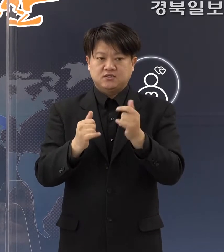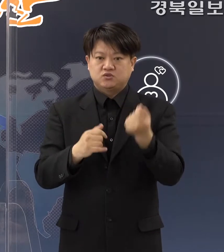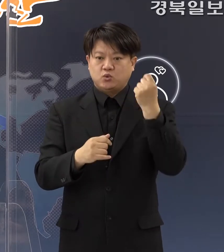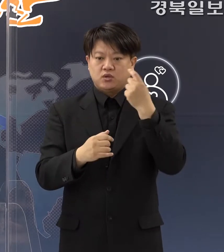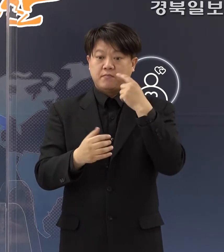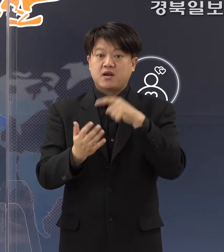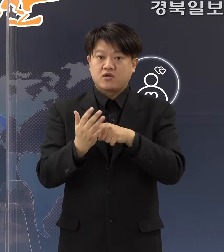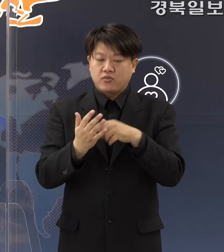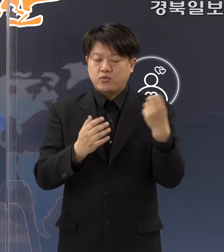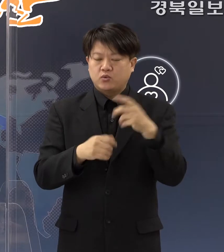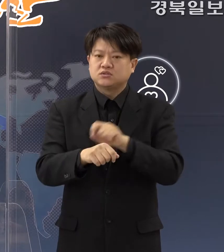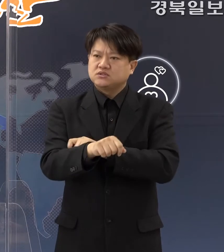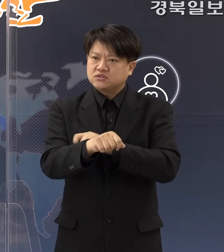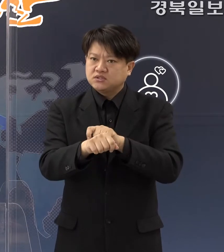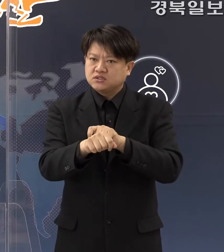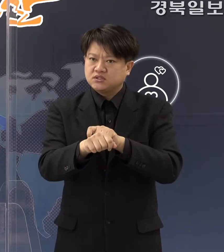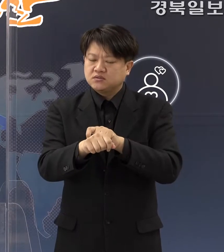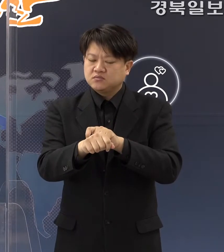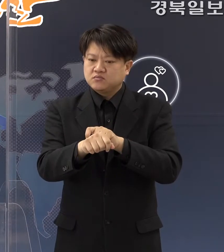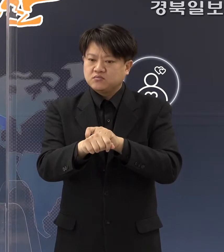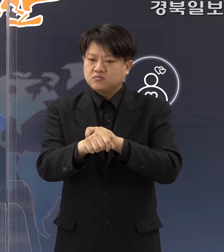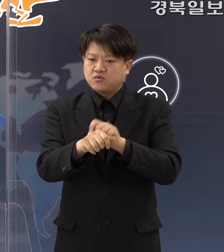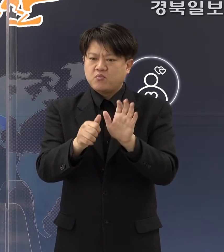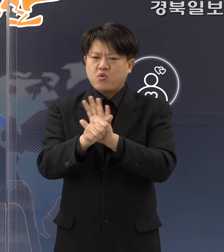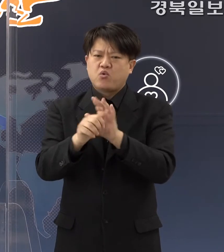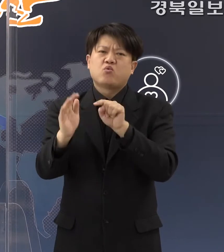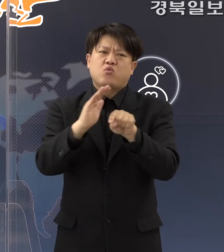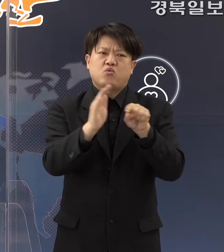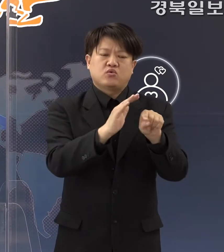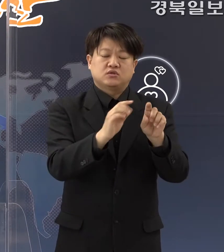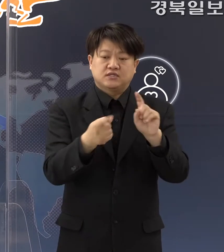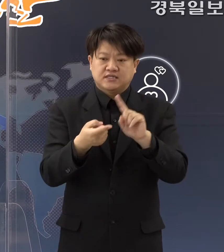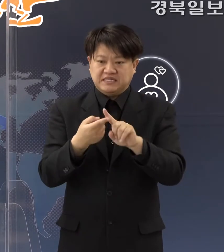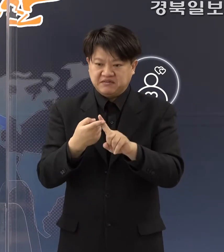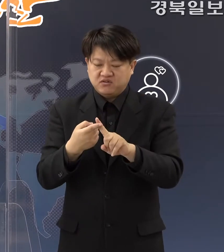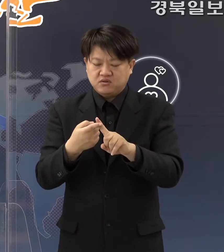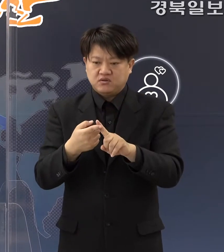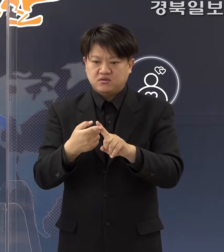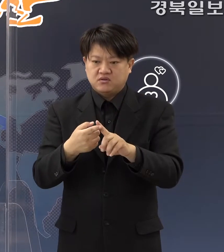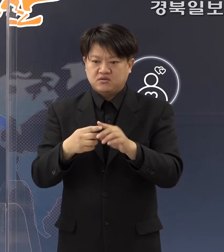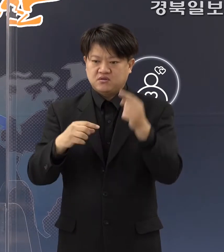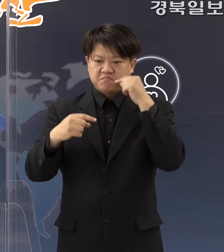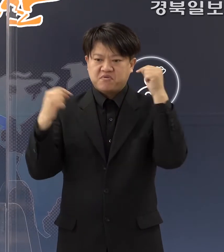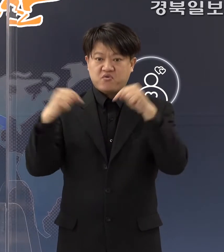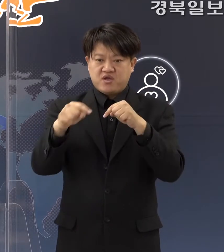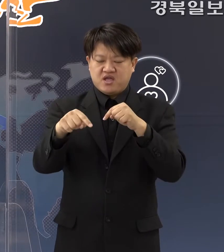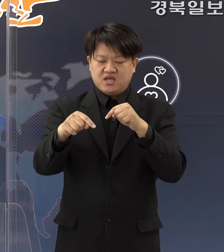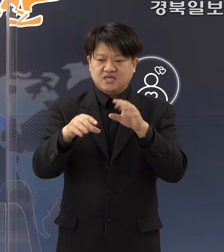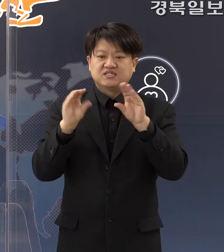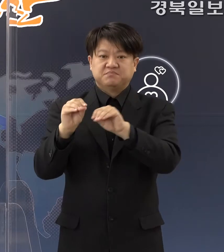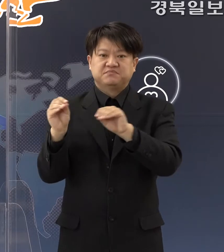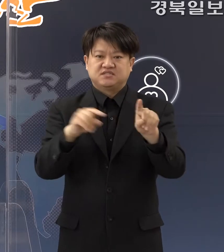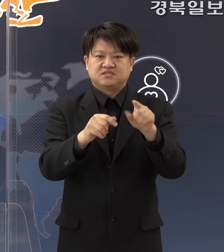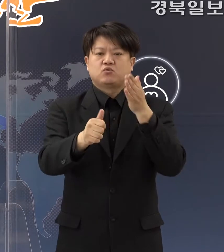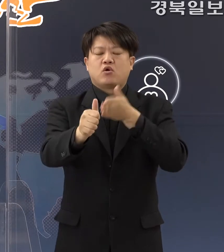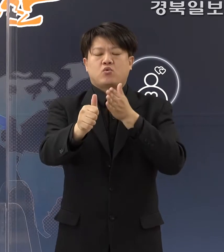특히 병문안이라든지 이런 부분에 대해서는 면회 금지를 권고를 하도록 하겠습니다.